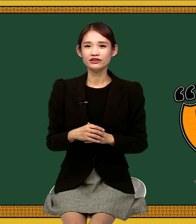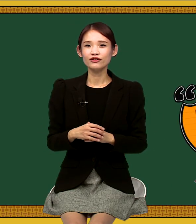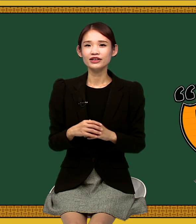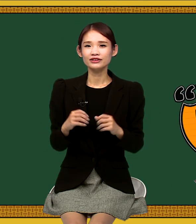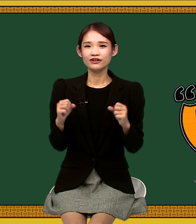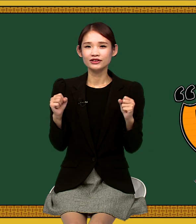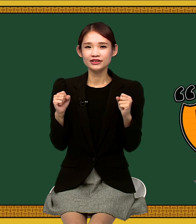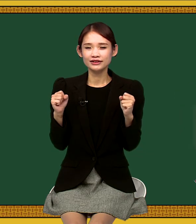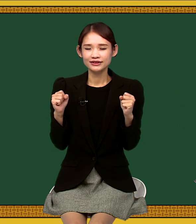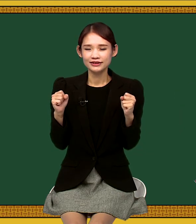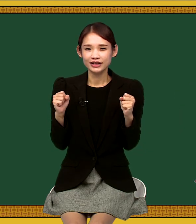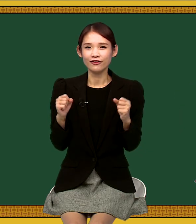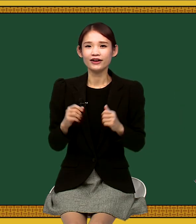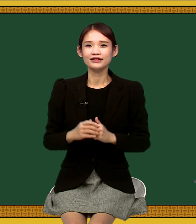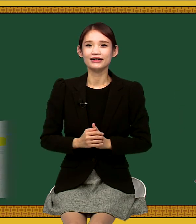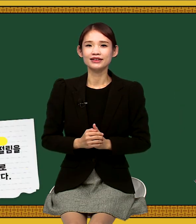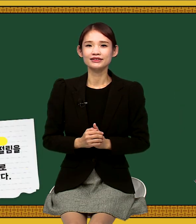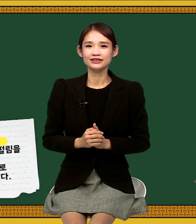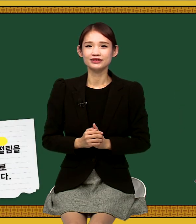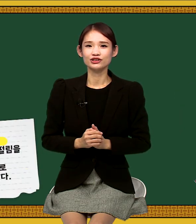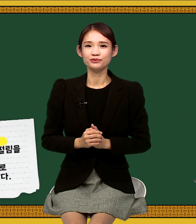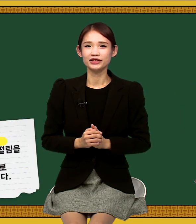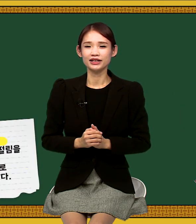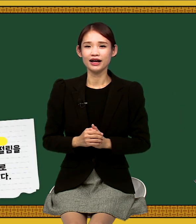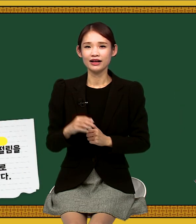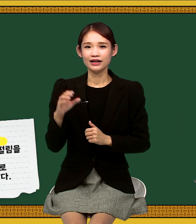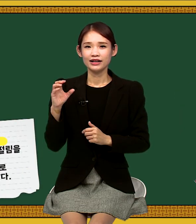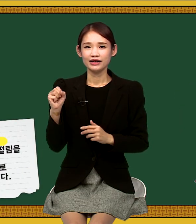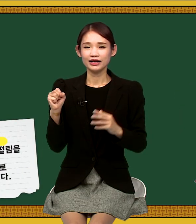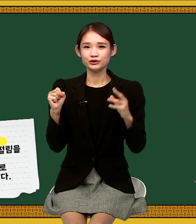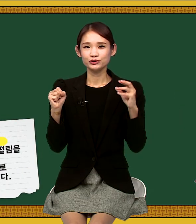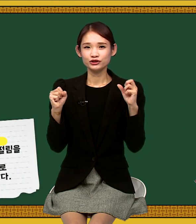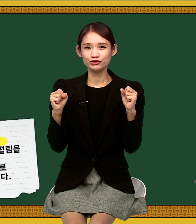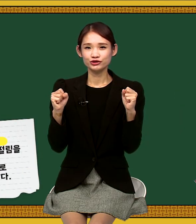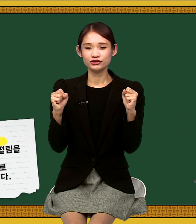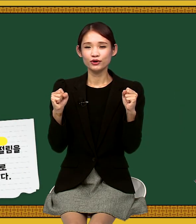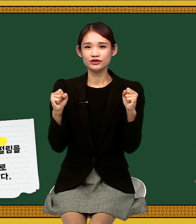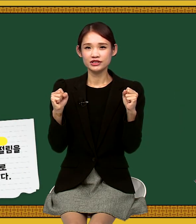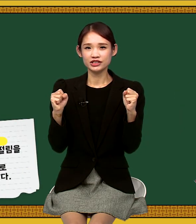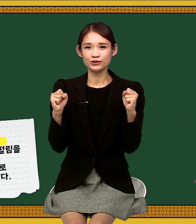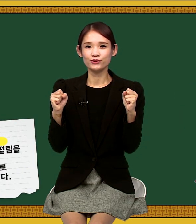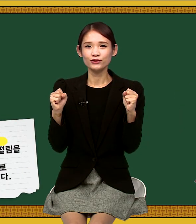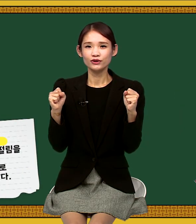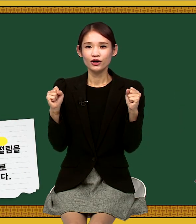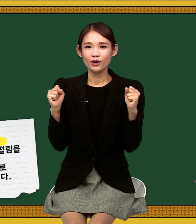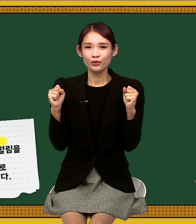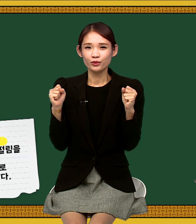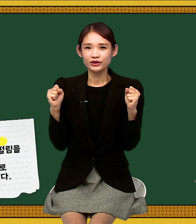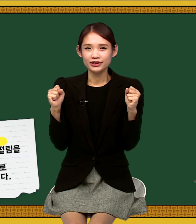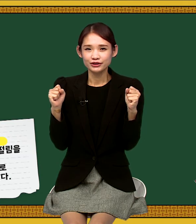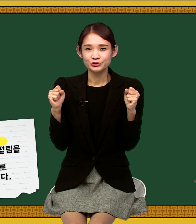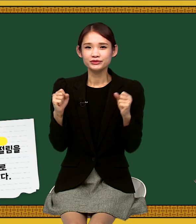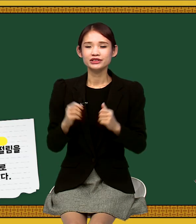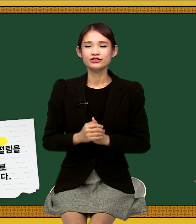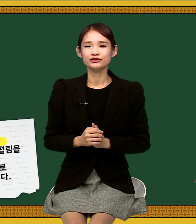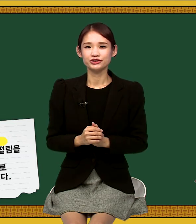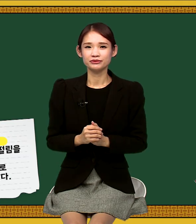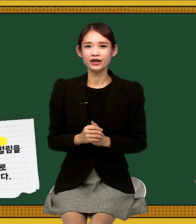떨리는 것을 이렇게 나타내시는 겁니다. 양손을 두 주먹을 치시고 몸을 움츠려 주시면